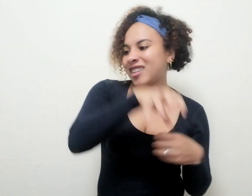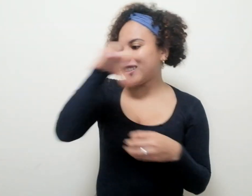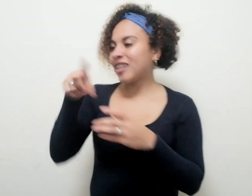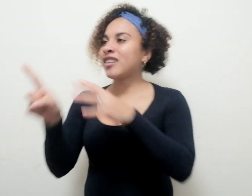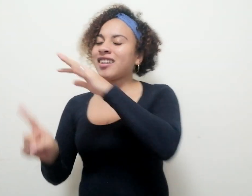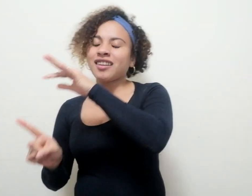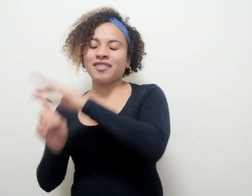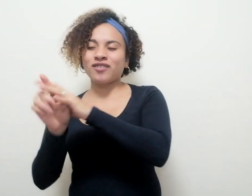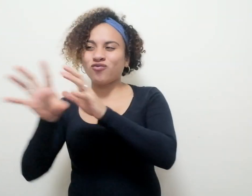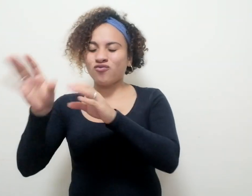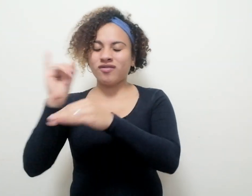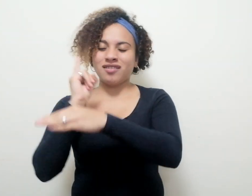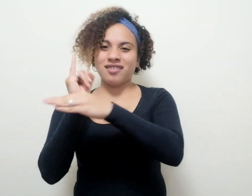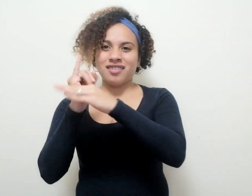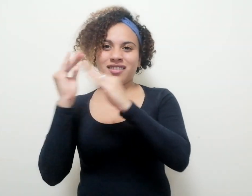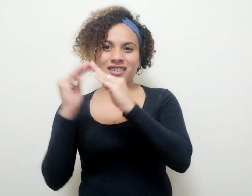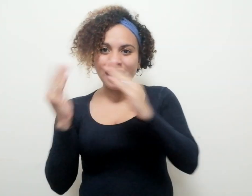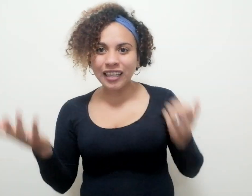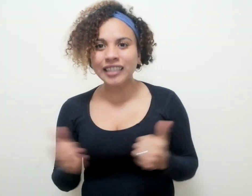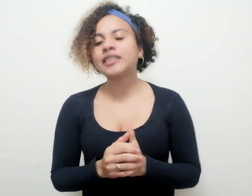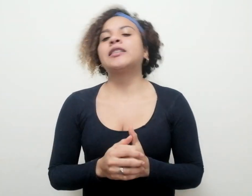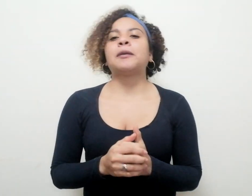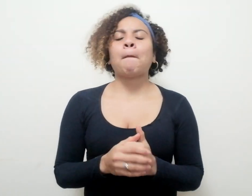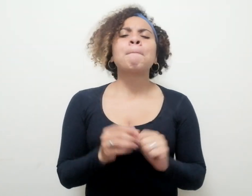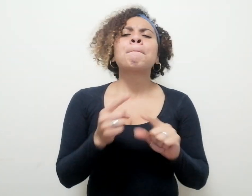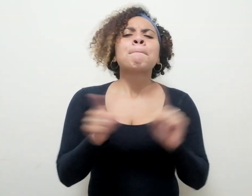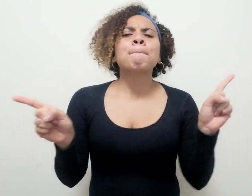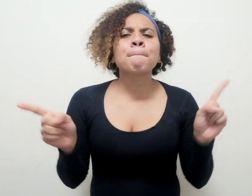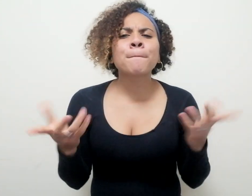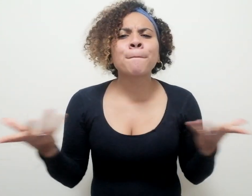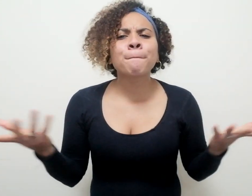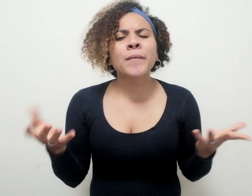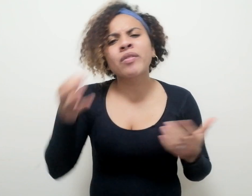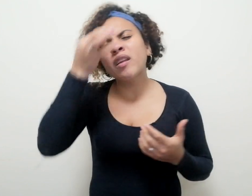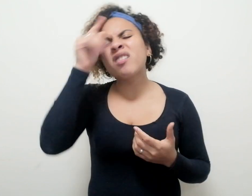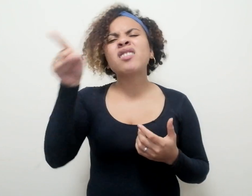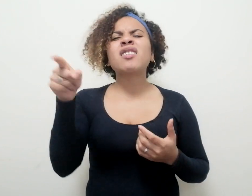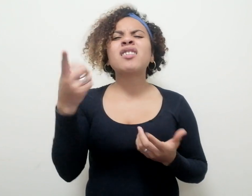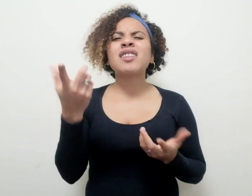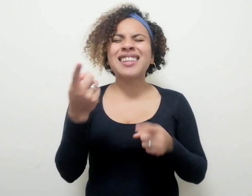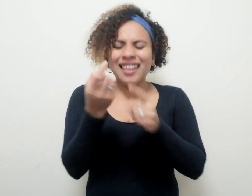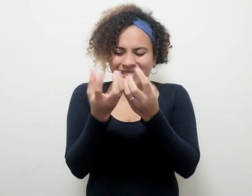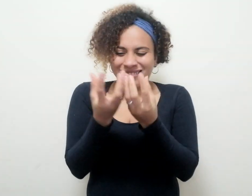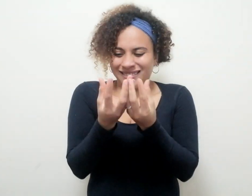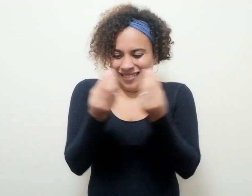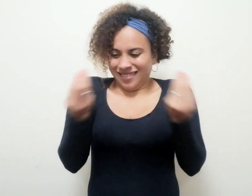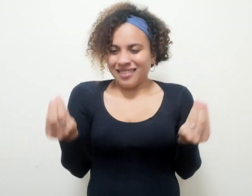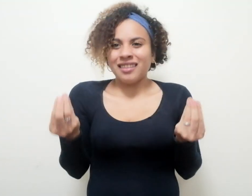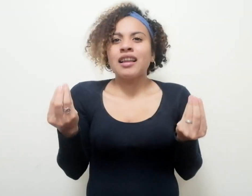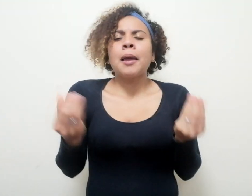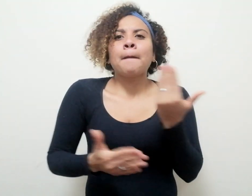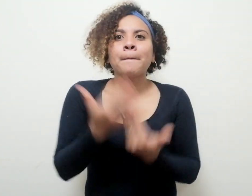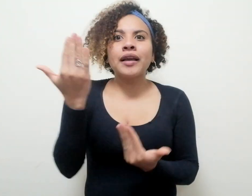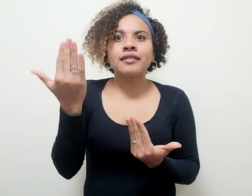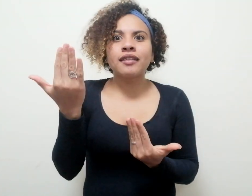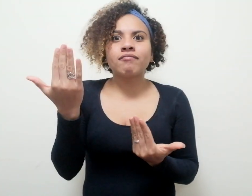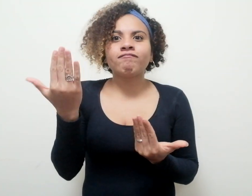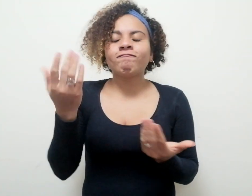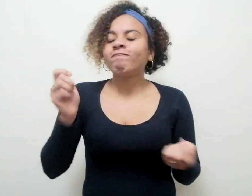iglesia. C. Pero de pronto, lo discrepante empieza a lober a cubetazos